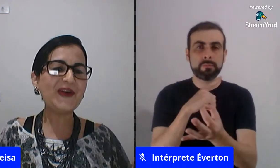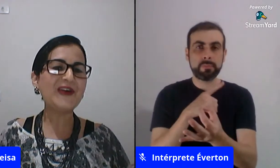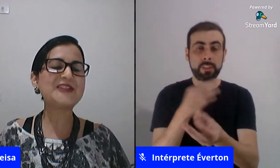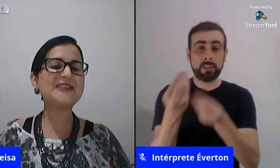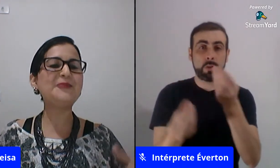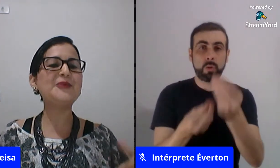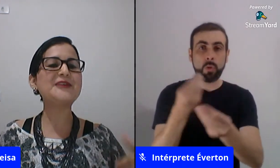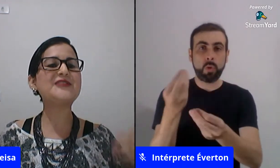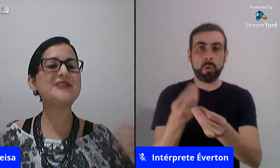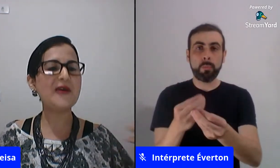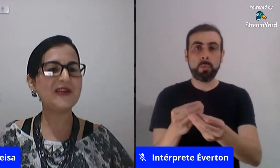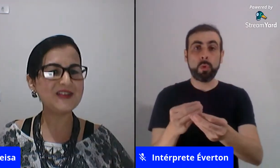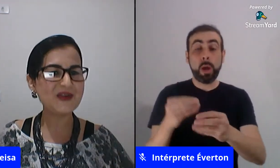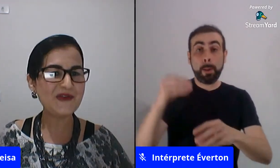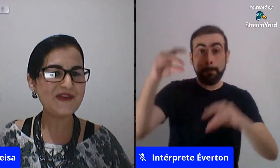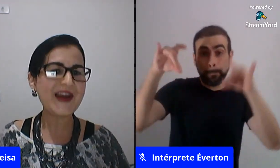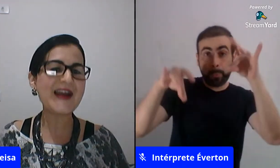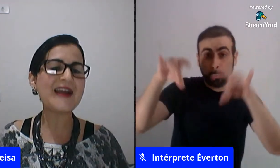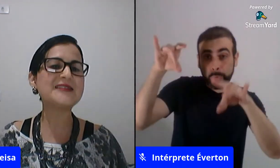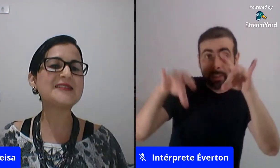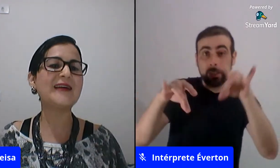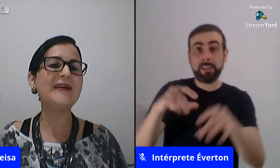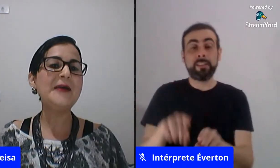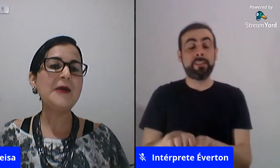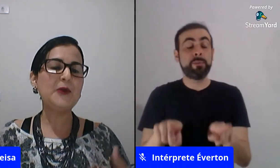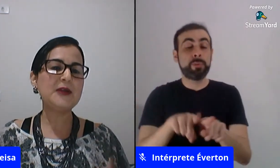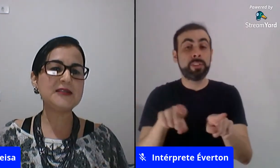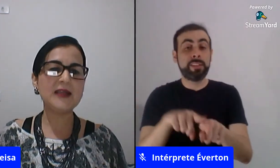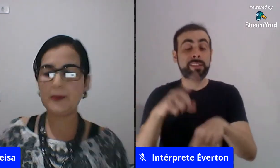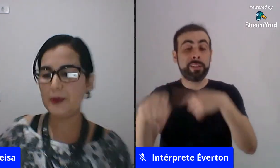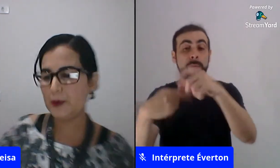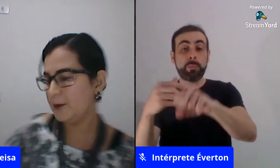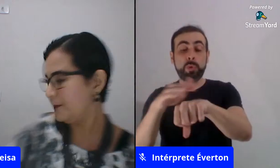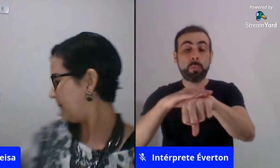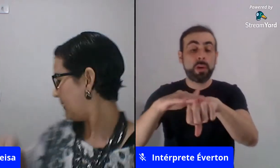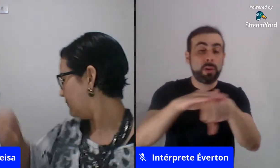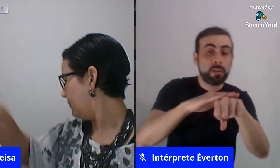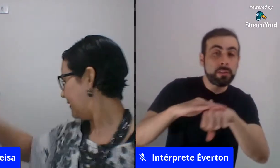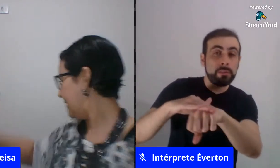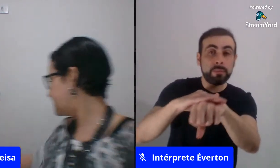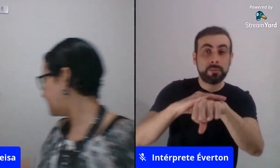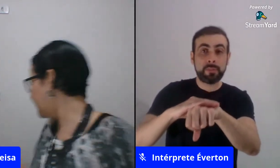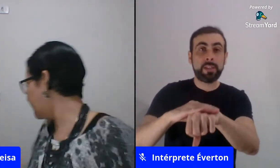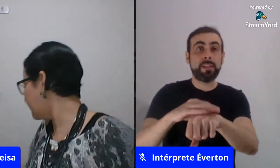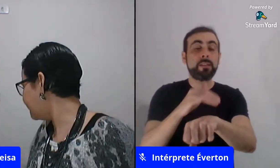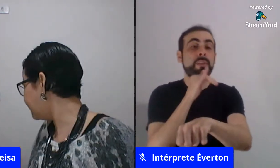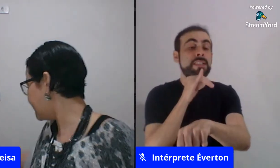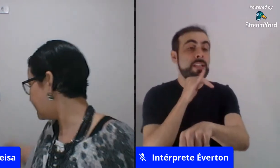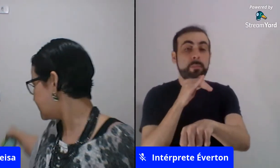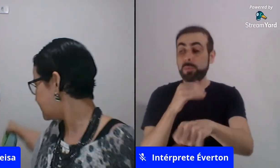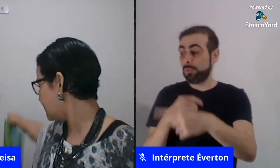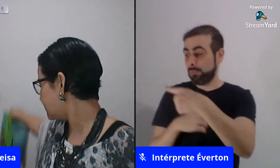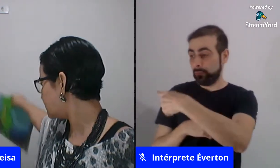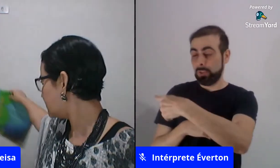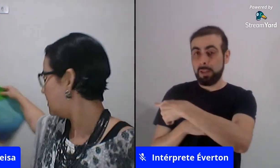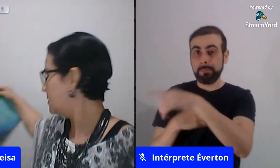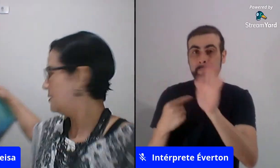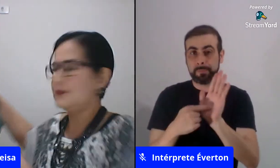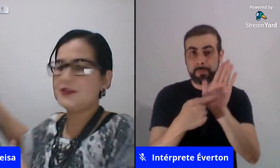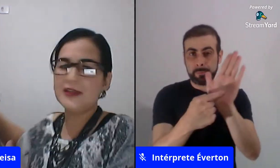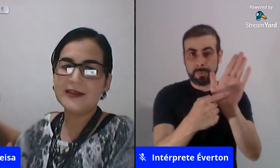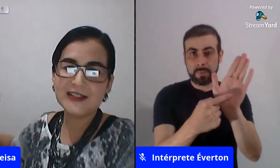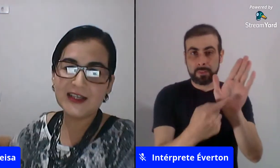fantoche depois fazer uma roda de conversa por exemplo eu vou pegar isso aqui ó pra vocês